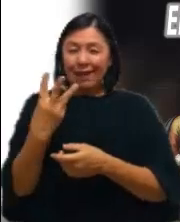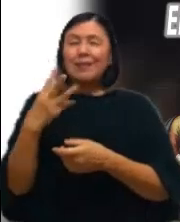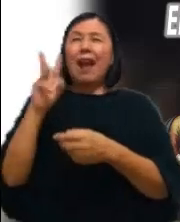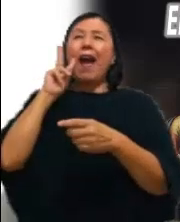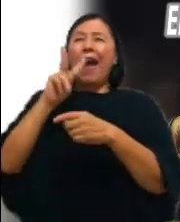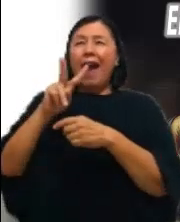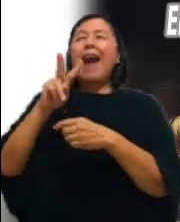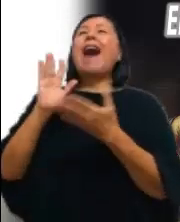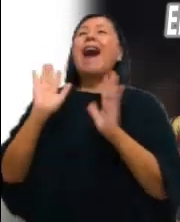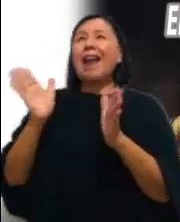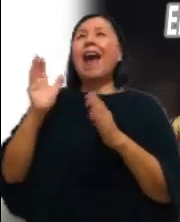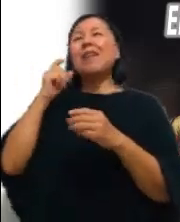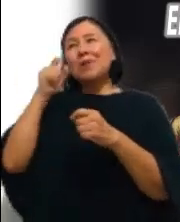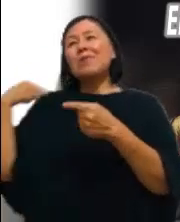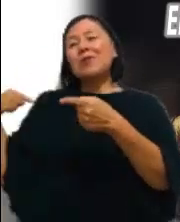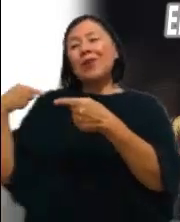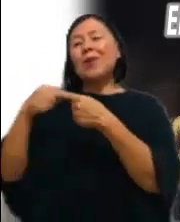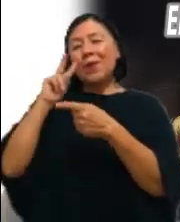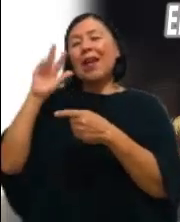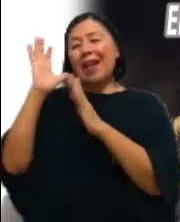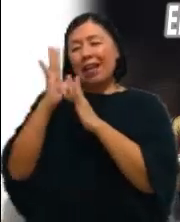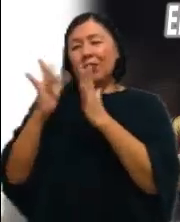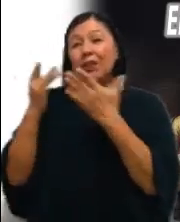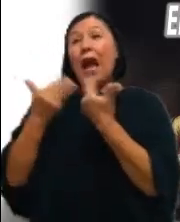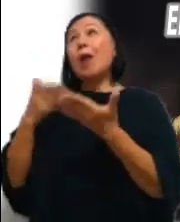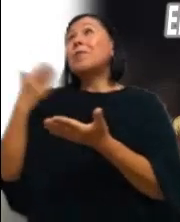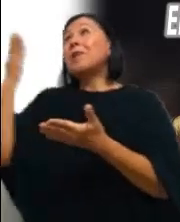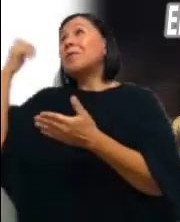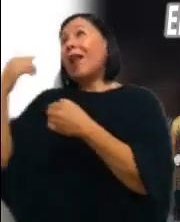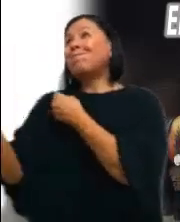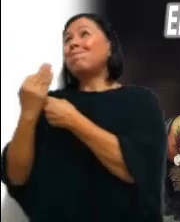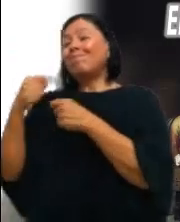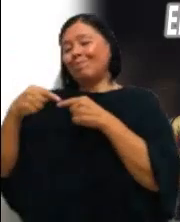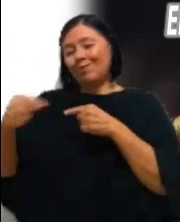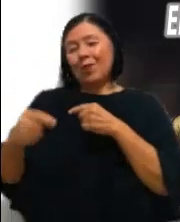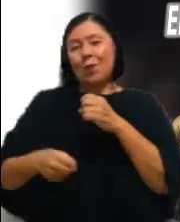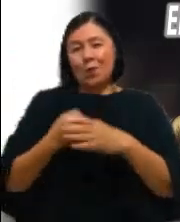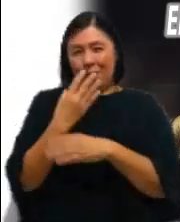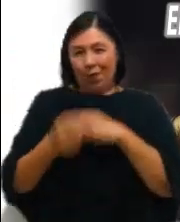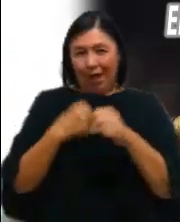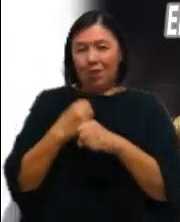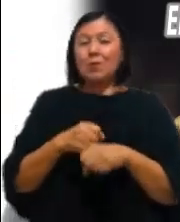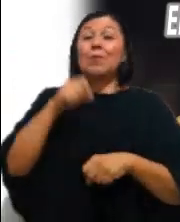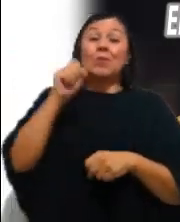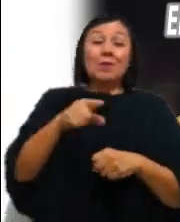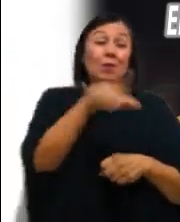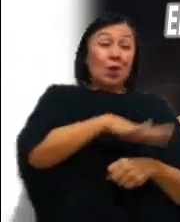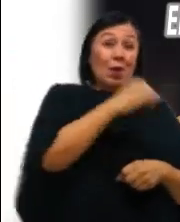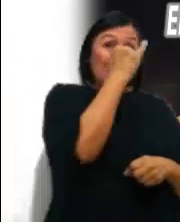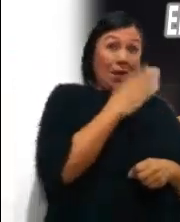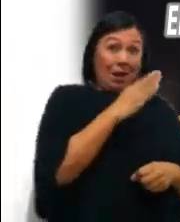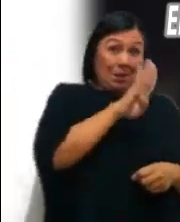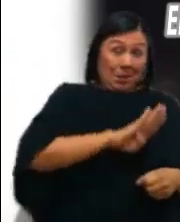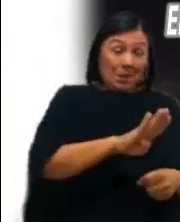comienza La imagen de Belén trae nuevas esperanzas y oportunidades para la construcción de un nuevo